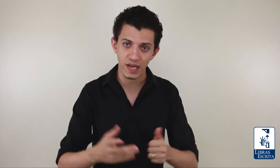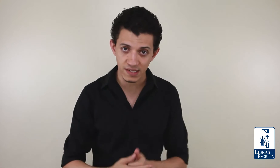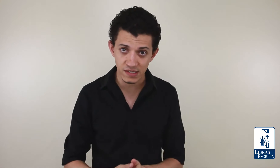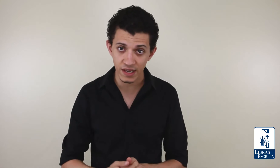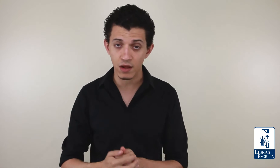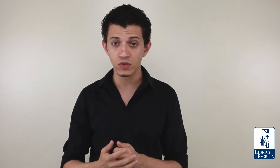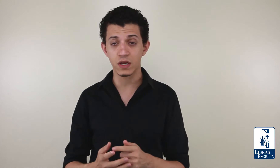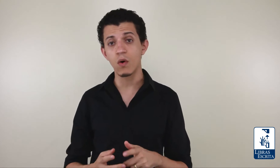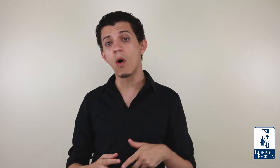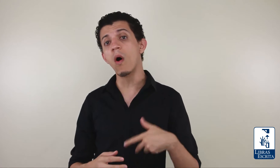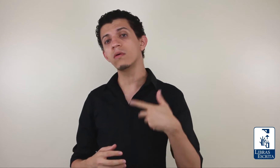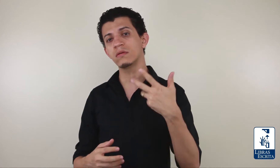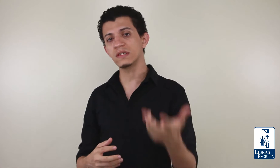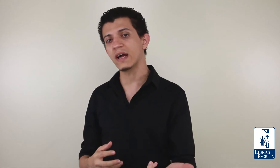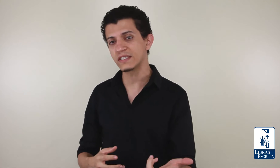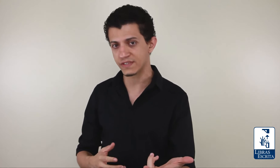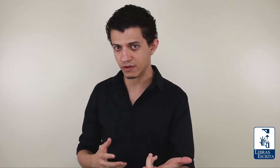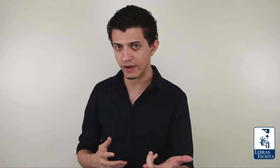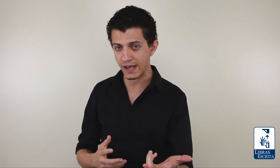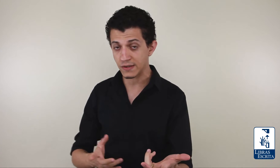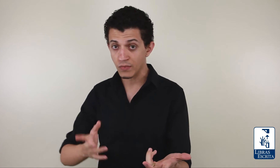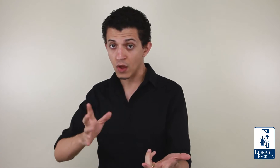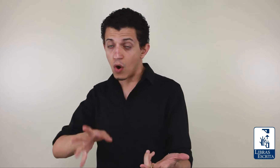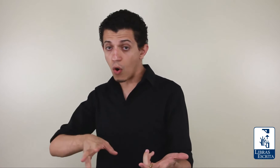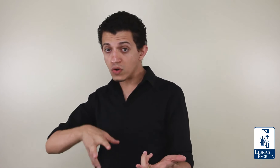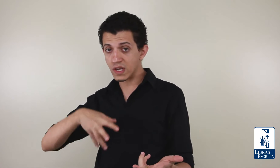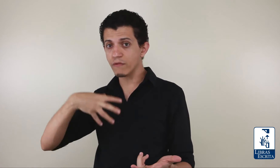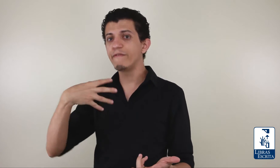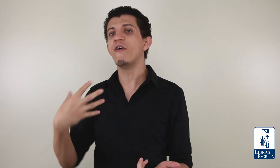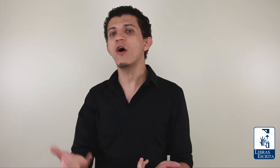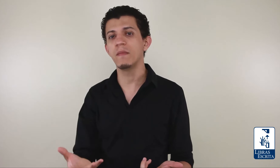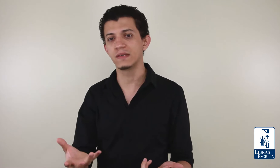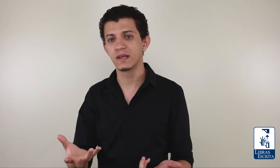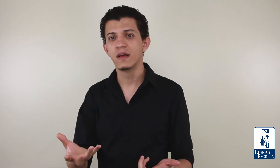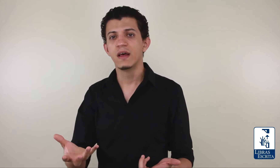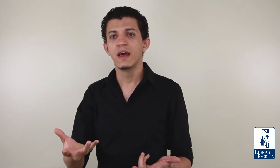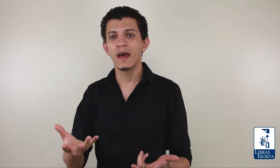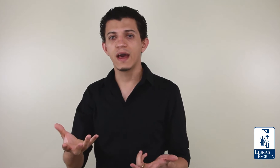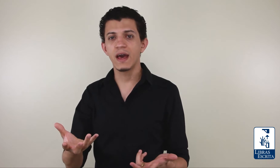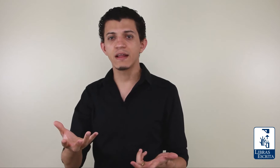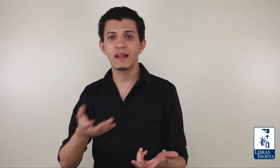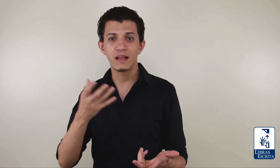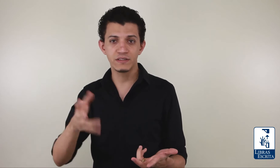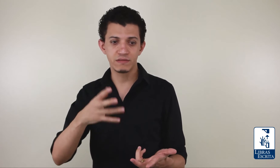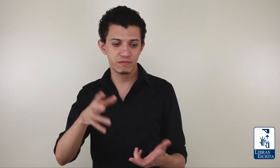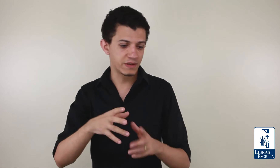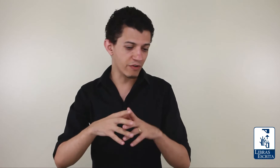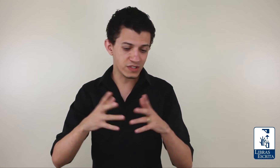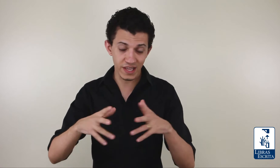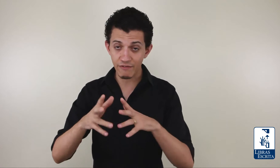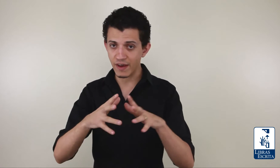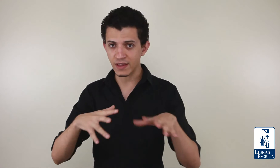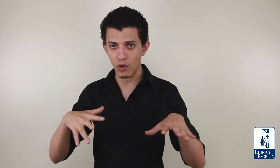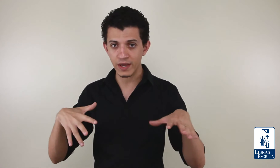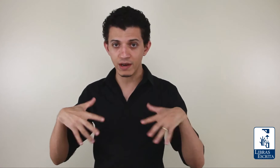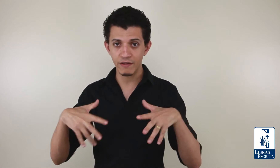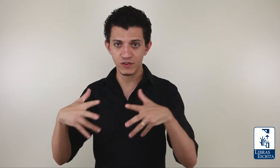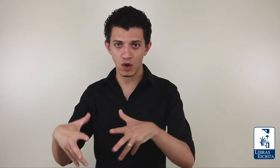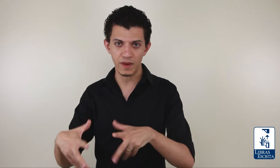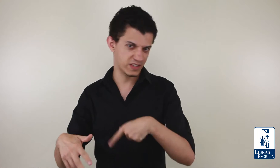essa cena usando outros sinais que você conhece, ou usando formas que vão descrever, então, aquilo ali visualmente,